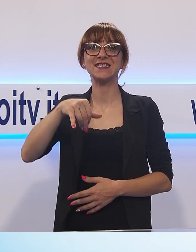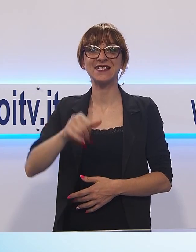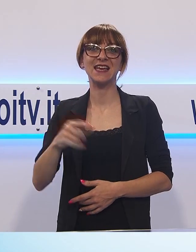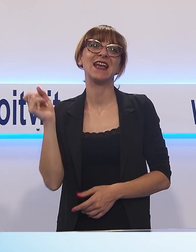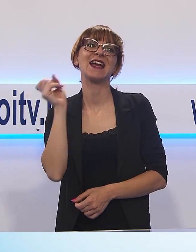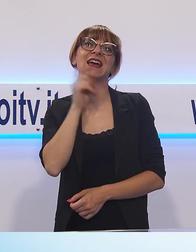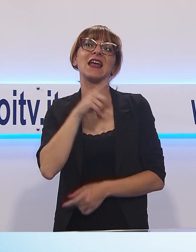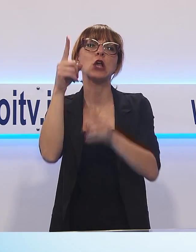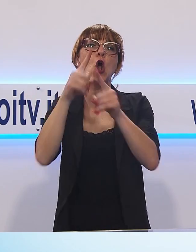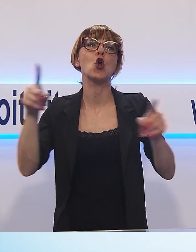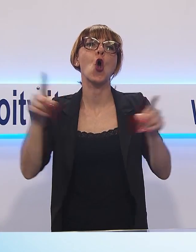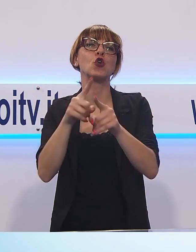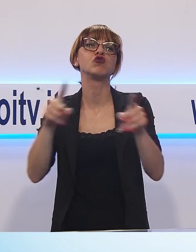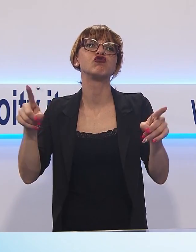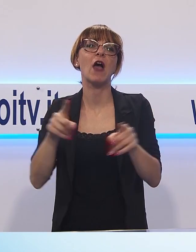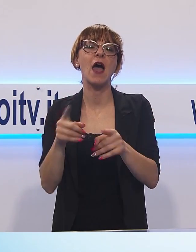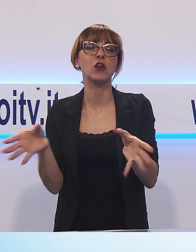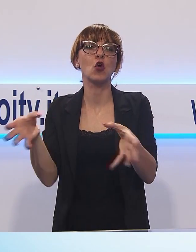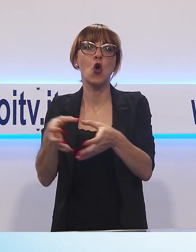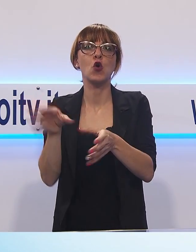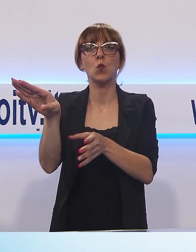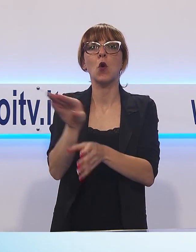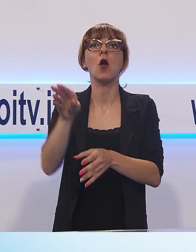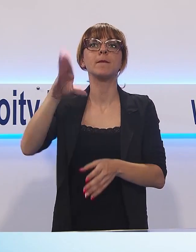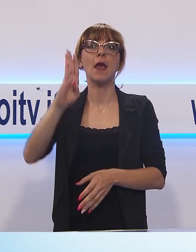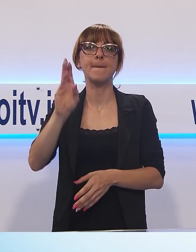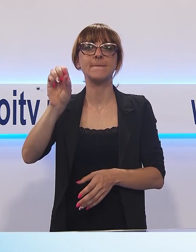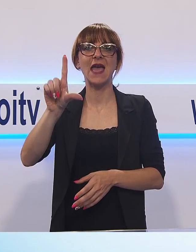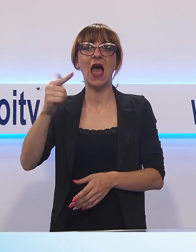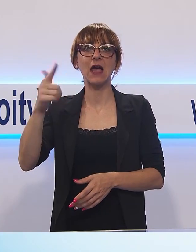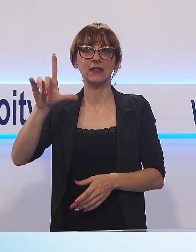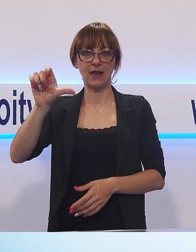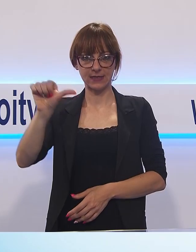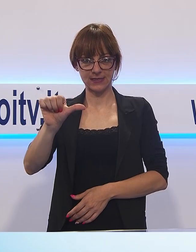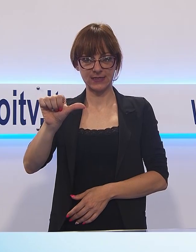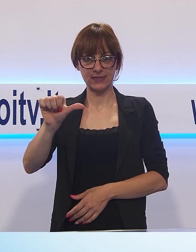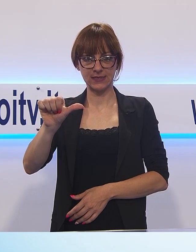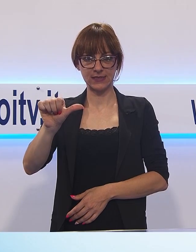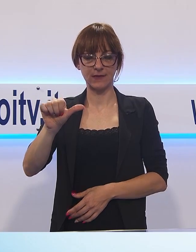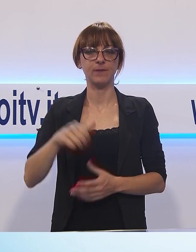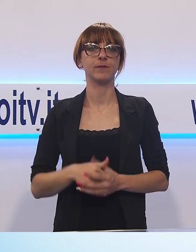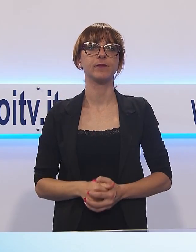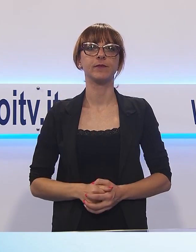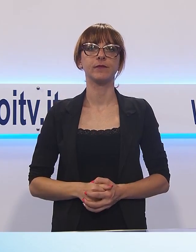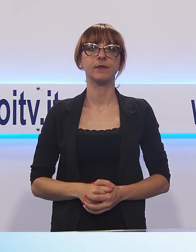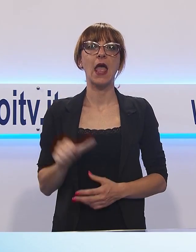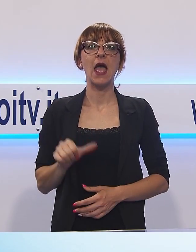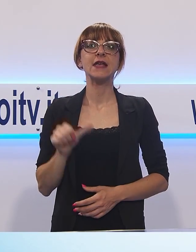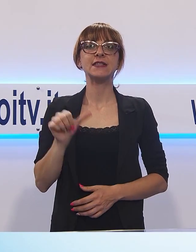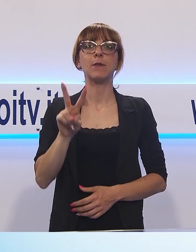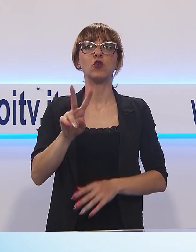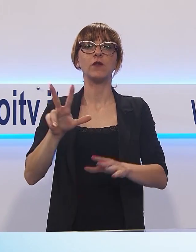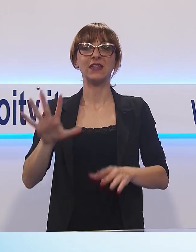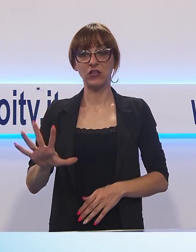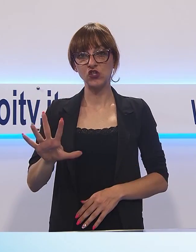cover dei Beatles con una band che è senz'altro una delle migliori italiane. Sabato 25, dalle 19 ad